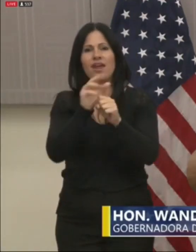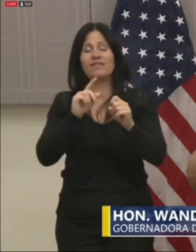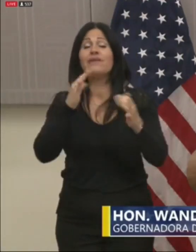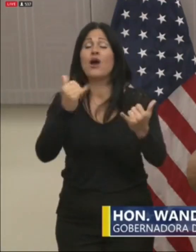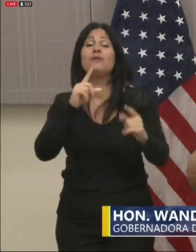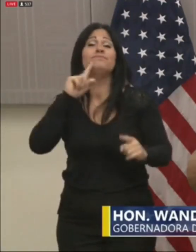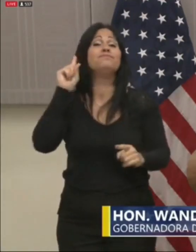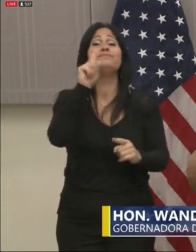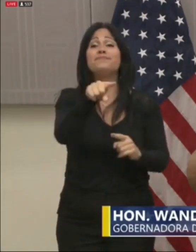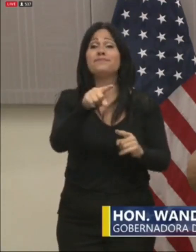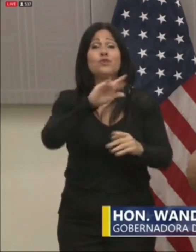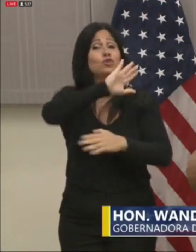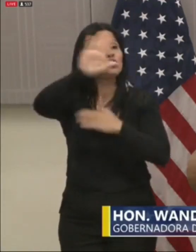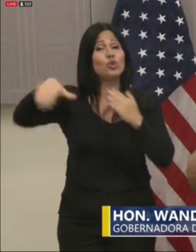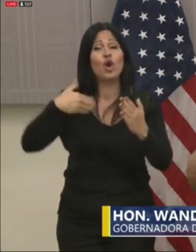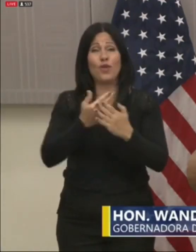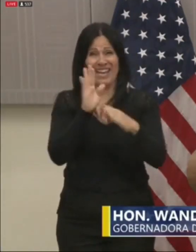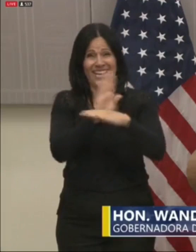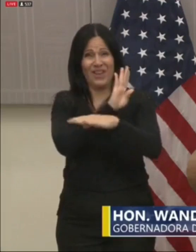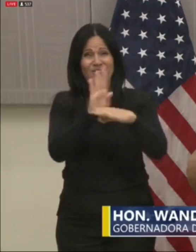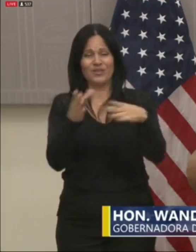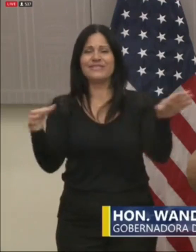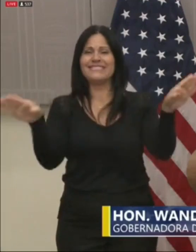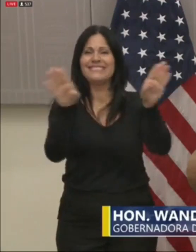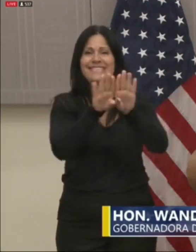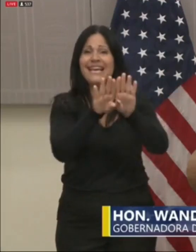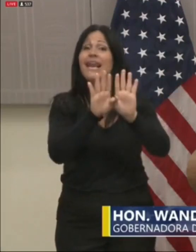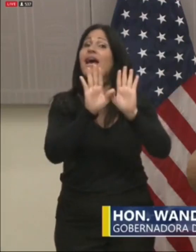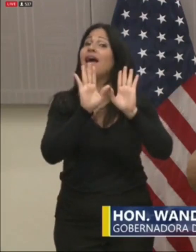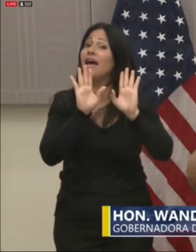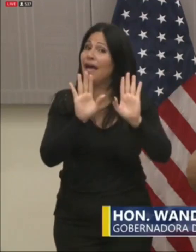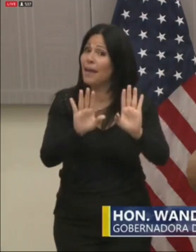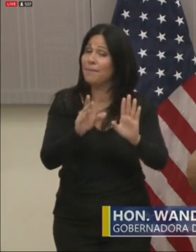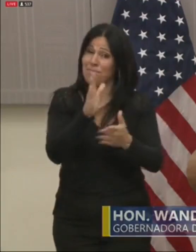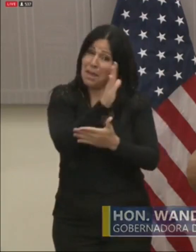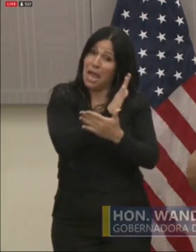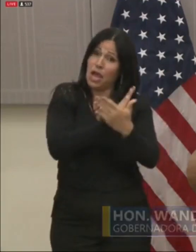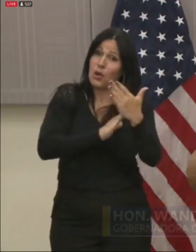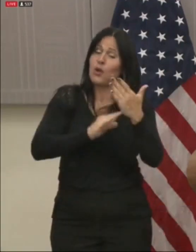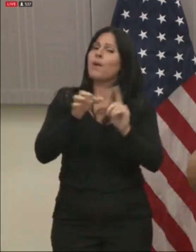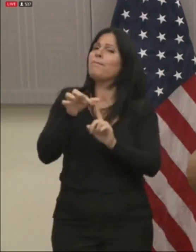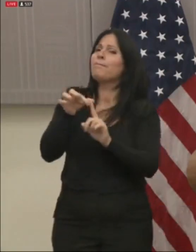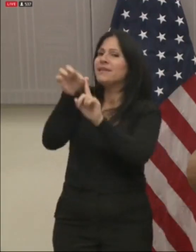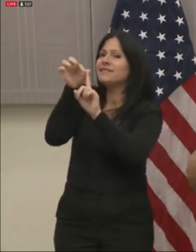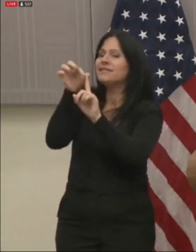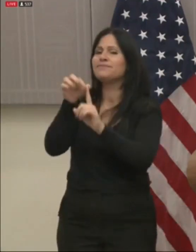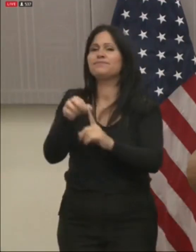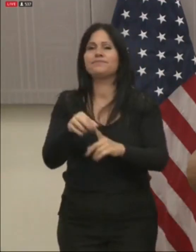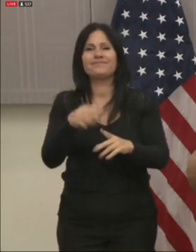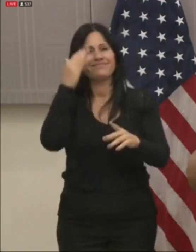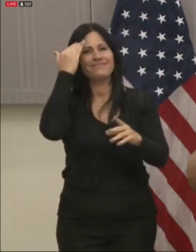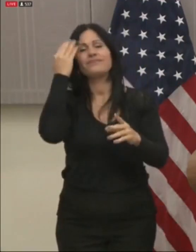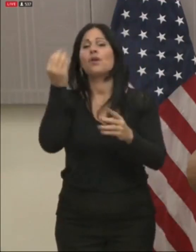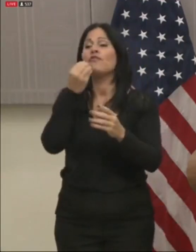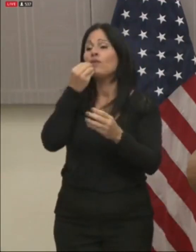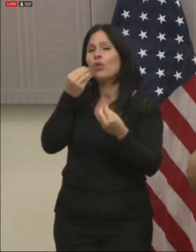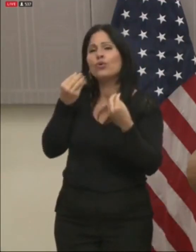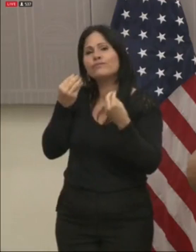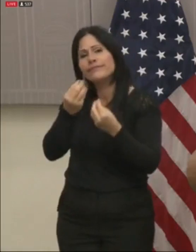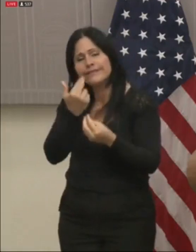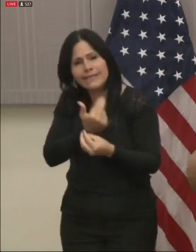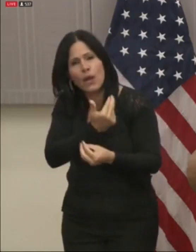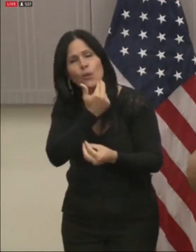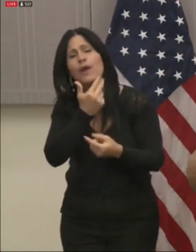todos los comercios, con excepción de aquellos dedicados a la venta de alimentos y la distribución al por mayor